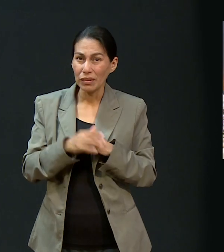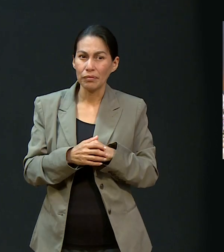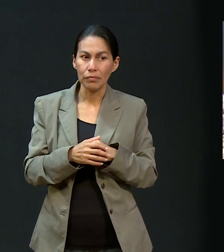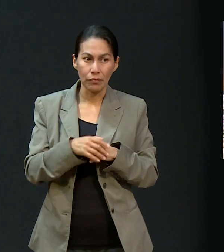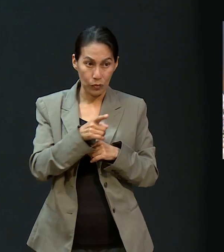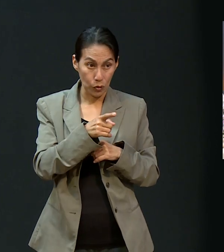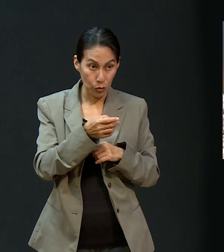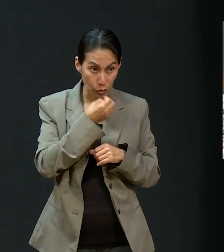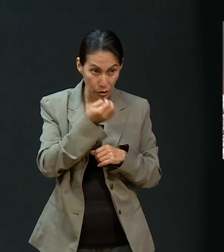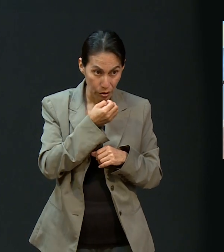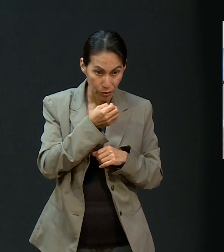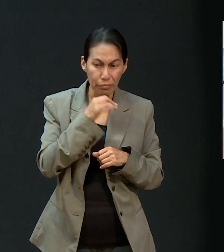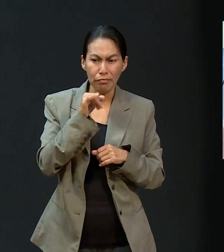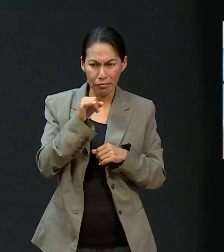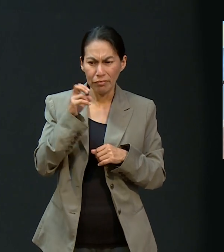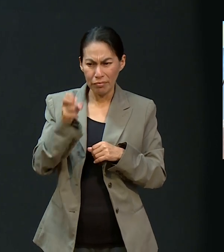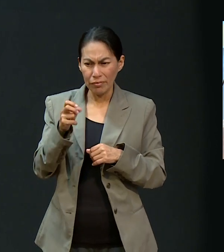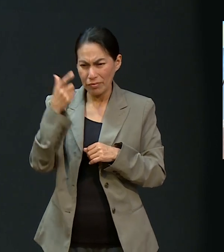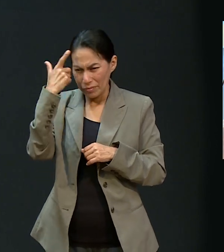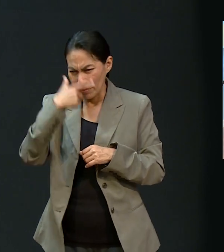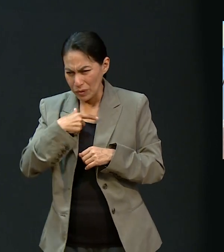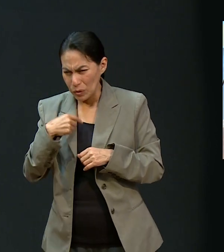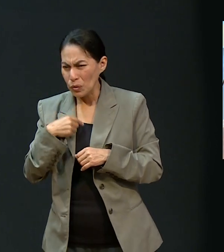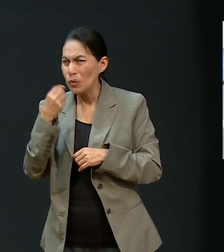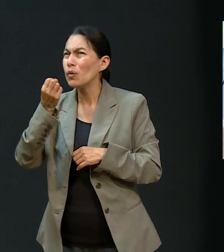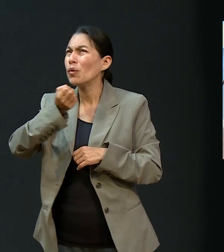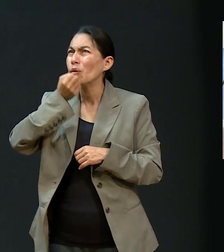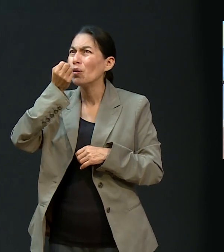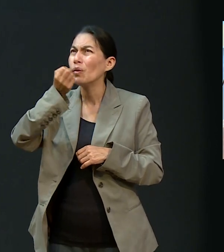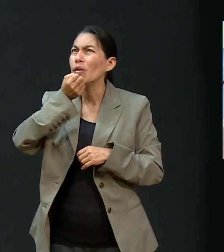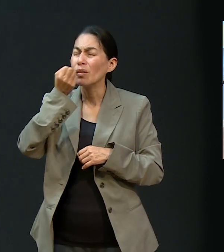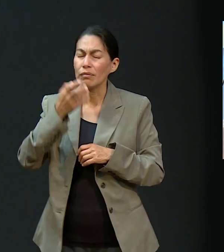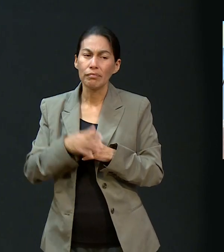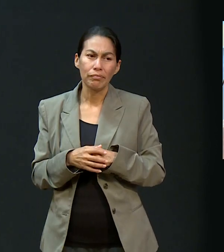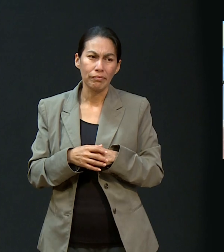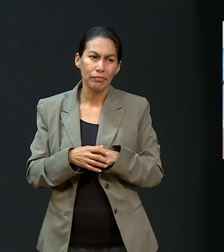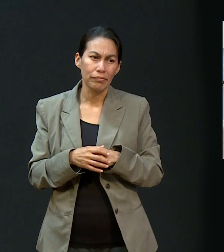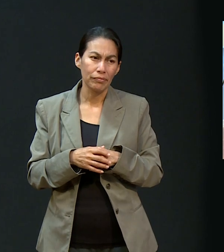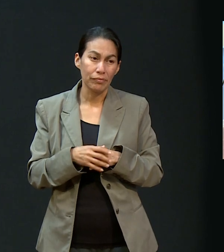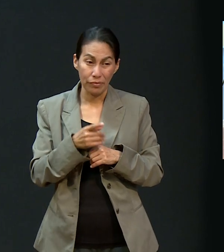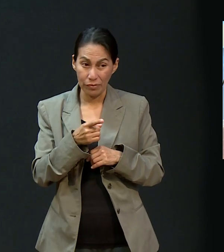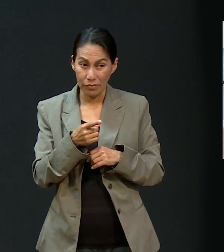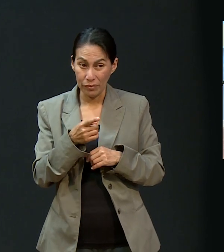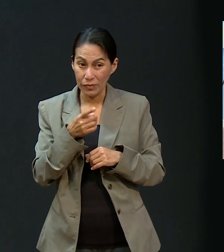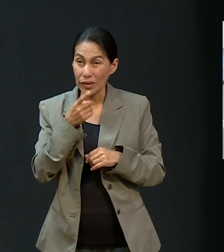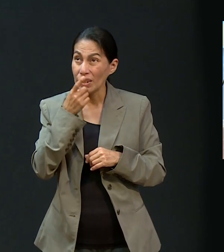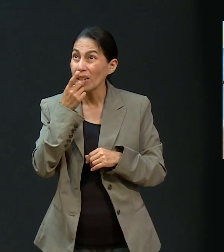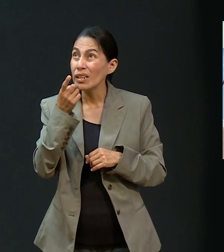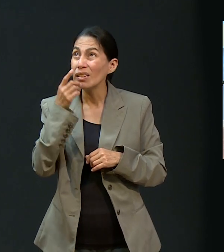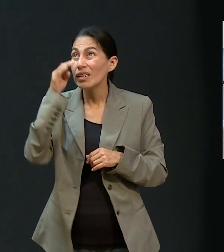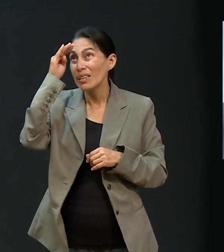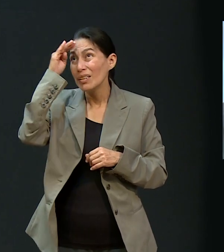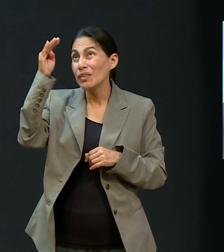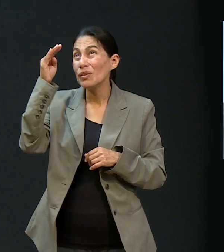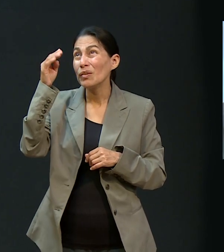O sea, oraste al Señor. Esa noche sí, yo oré al Señor. Y le dijiste en privado, Señor,